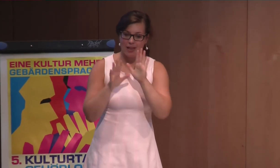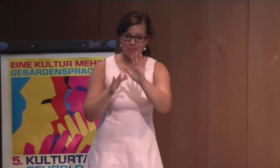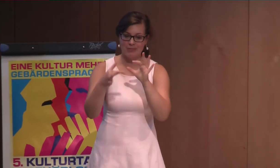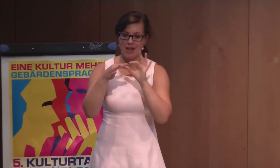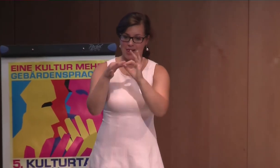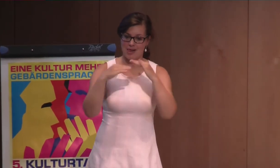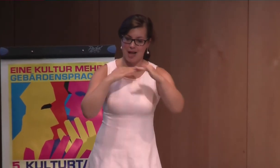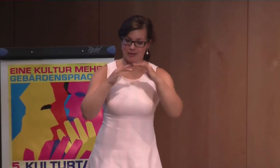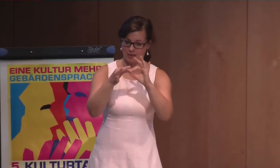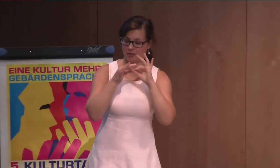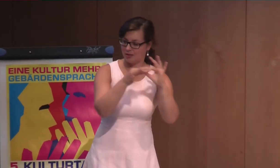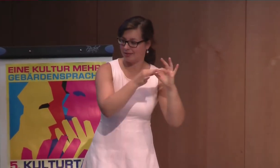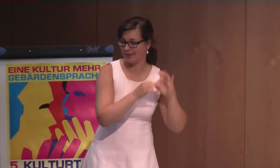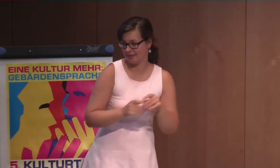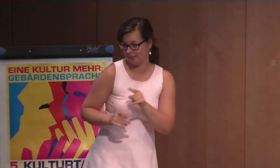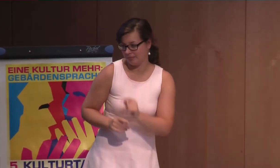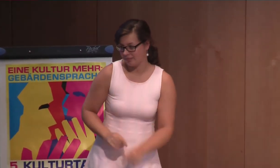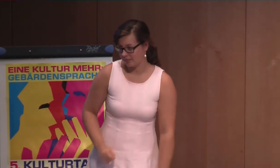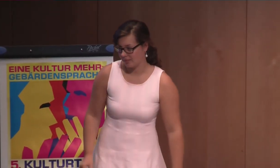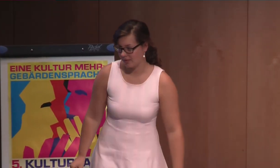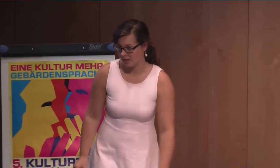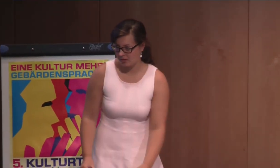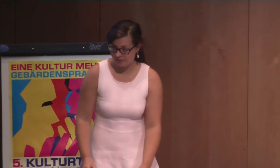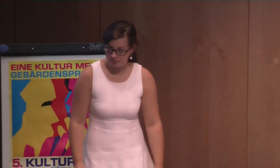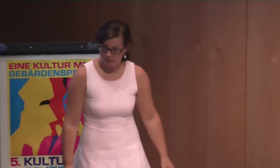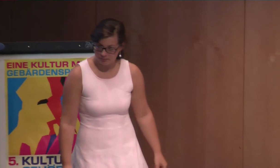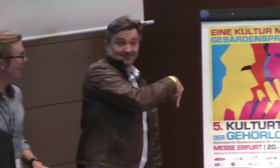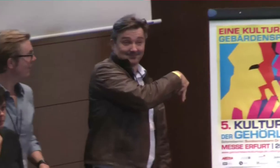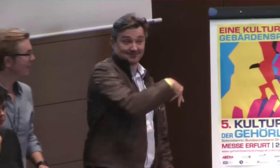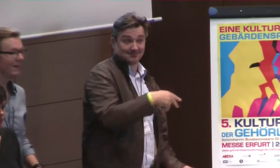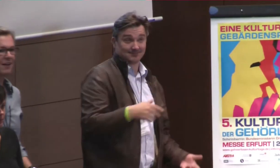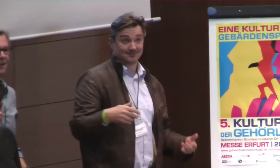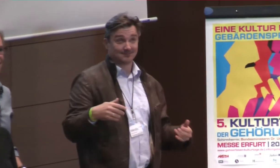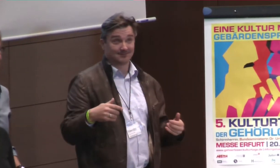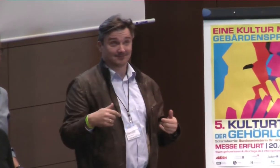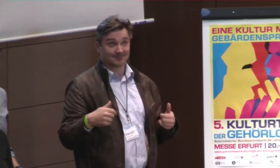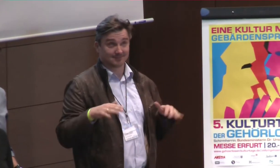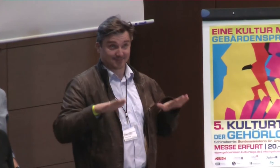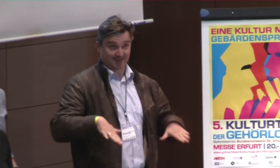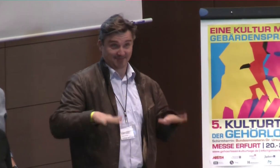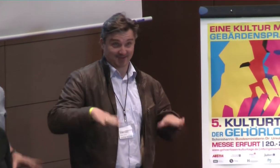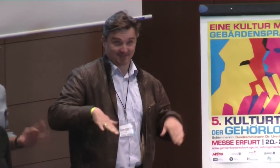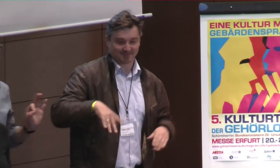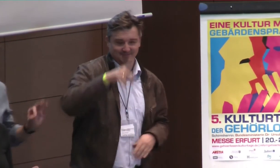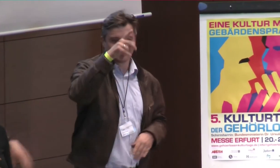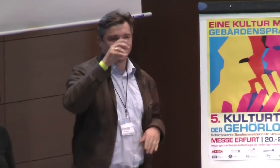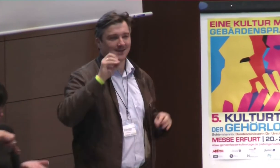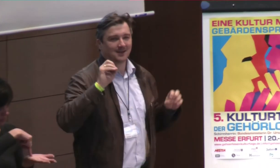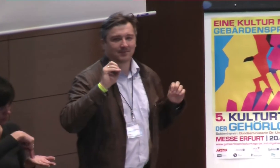schauen, was ist die spezielle Situation in dem Land und was passt am besten als Lösung. Ich glaube, kann doch hier stehen bleiben. ich kann, bitte, vielen Dank.